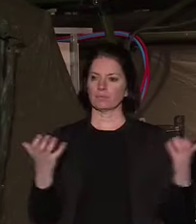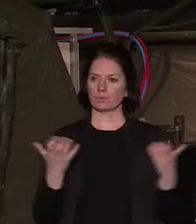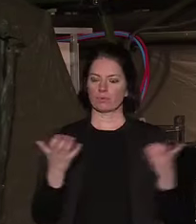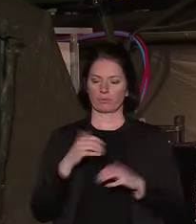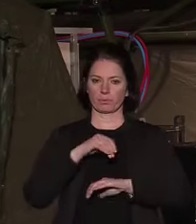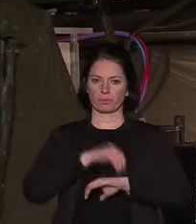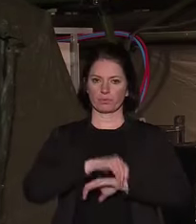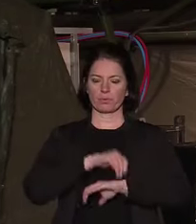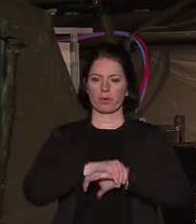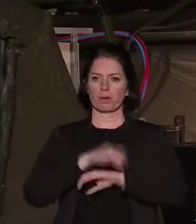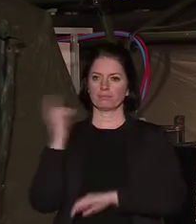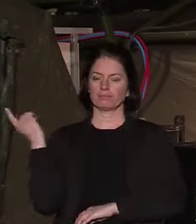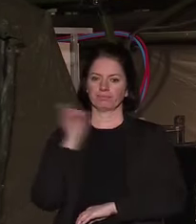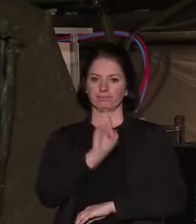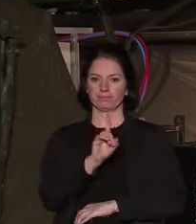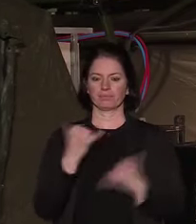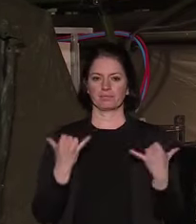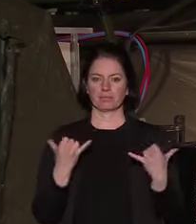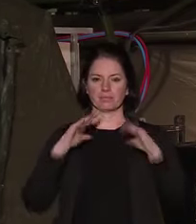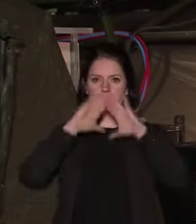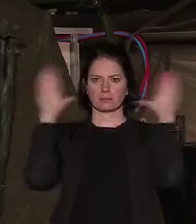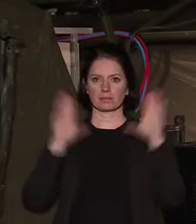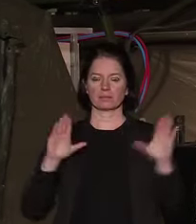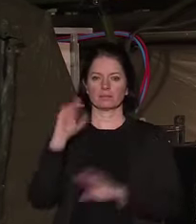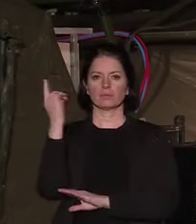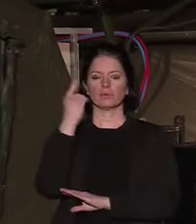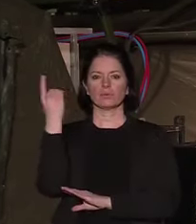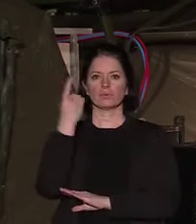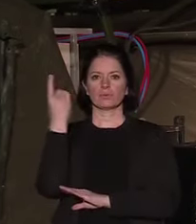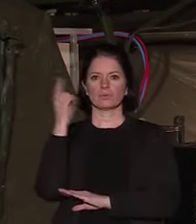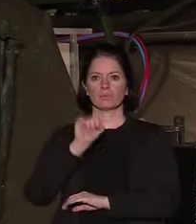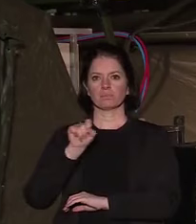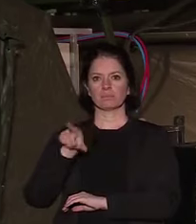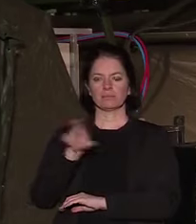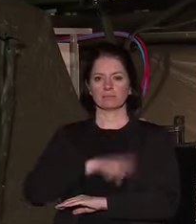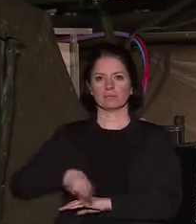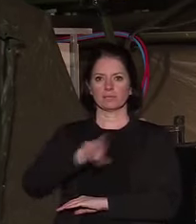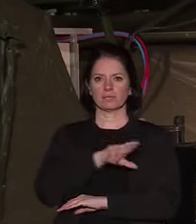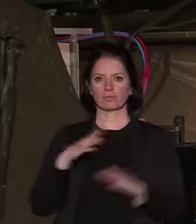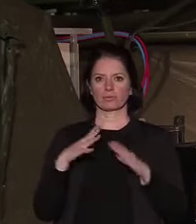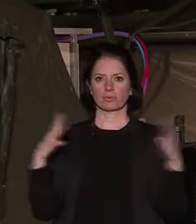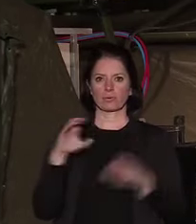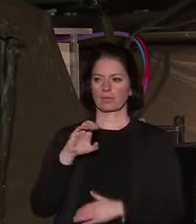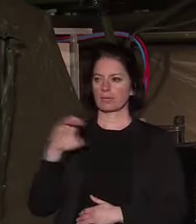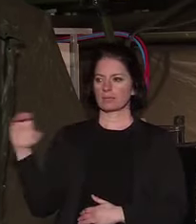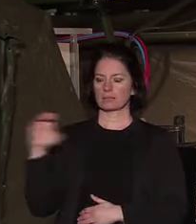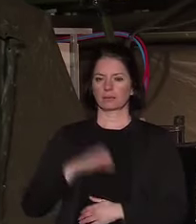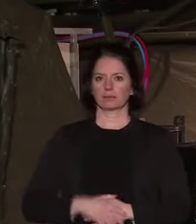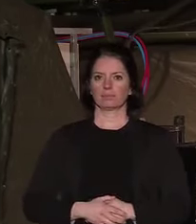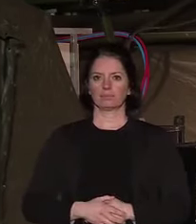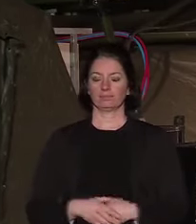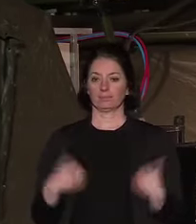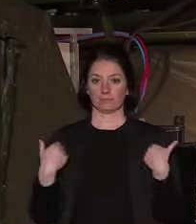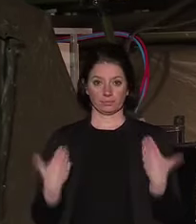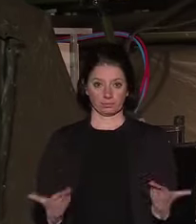ici, à Mulhouse, en Alsace, dans cette région Grand Est, dans cette région qui est à